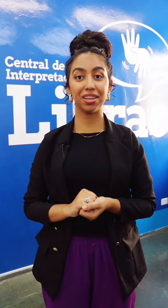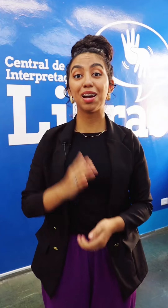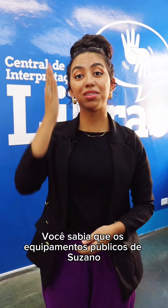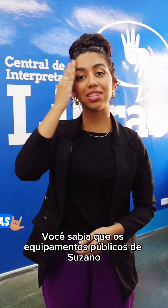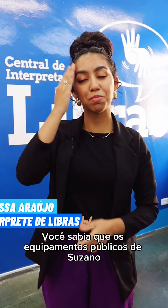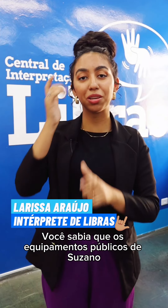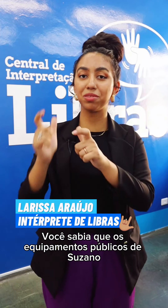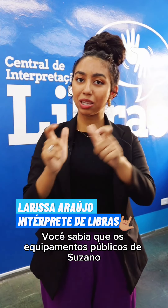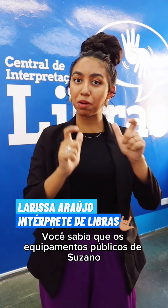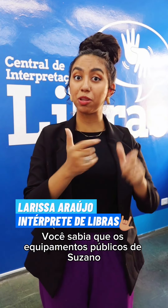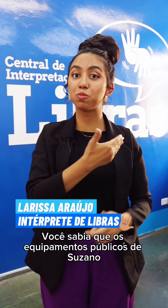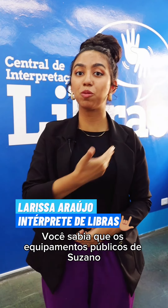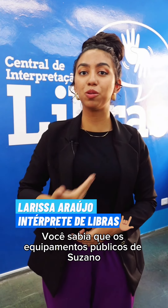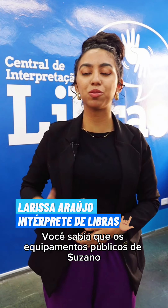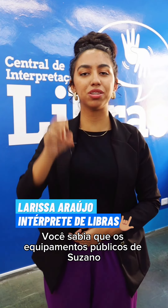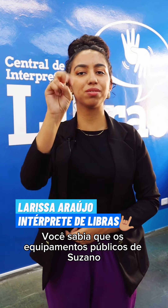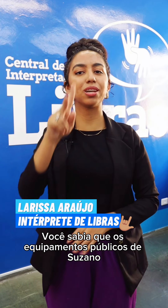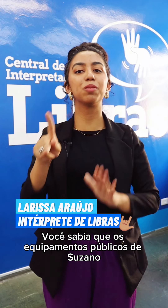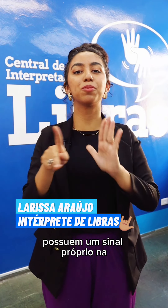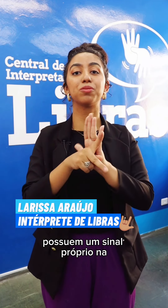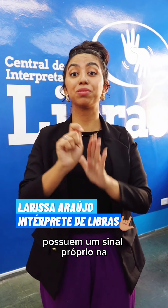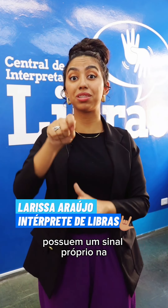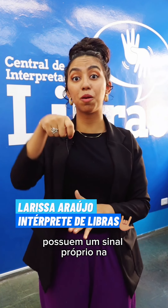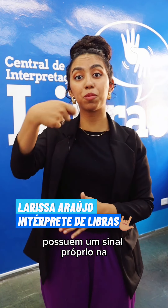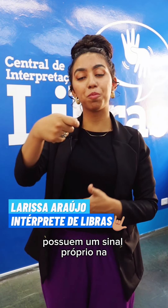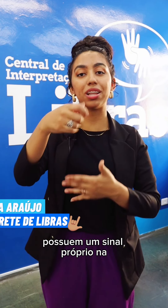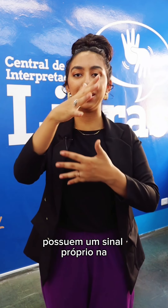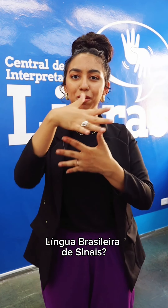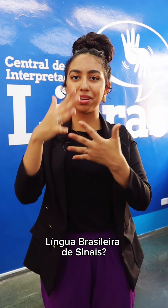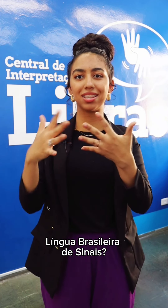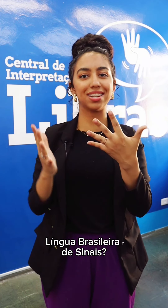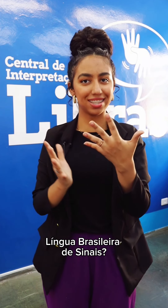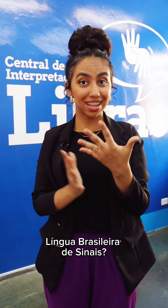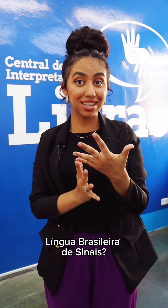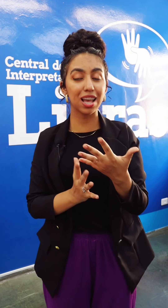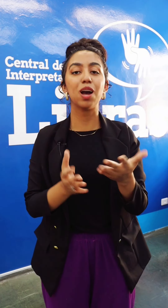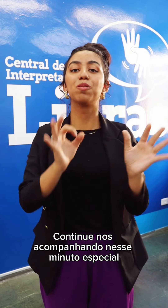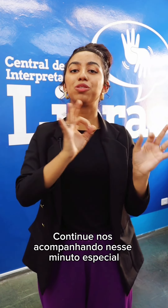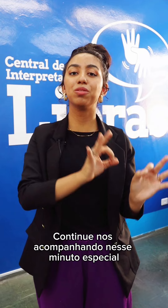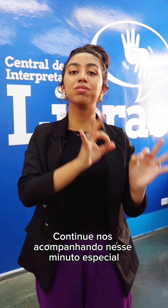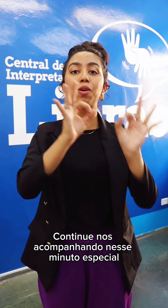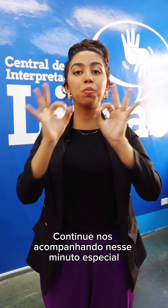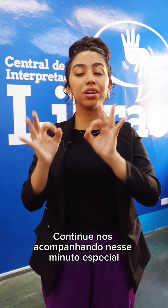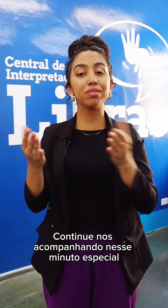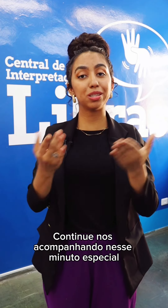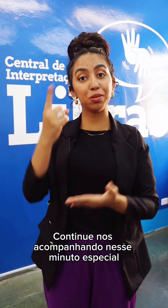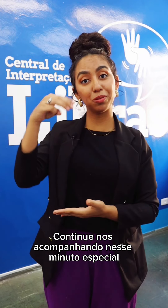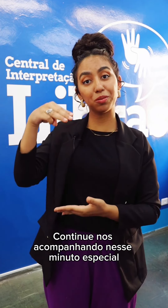Você sabia que os equipamentos públicos de Suzano possuem um sinal próprio na língua brasileira de sinais? Continue nos acompanhando nesse minuto